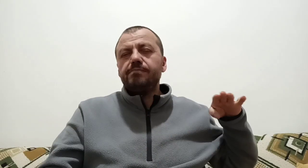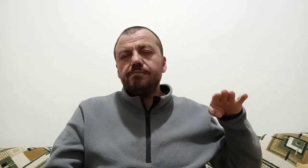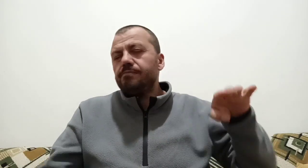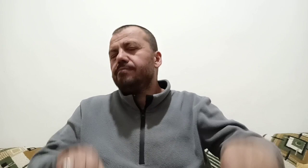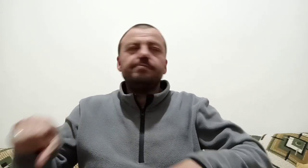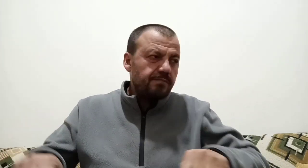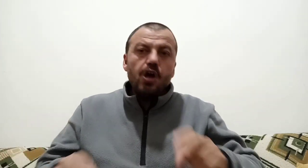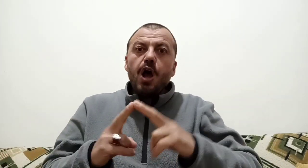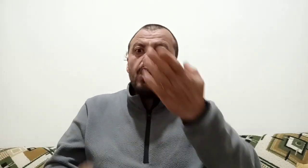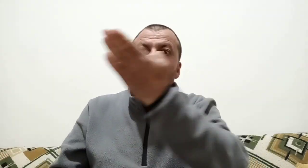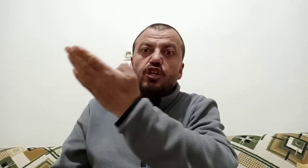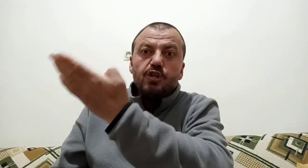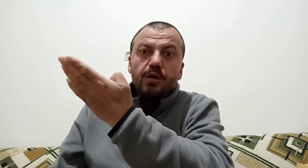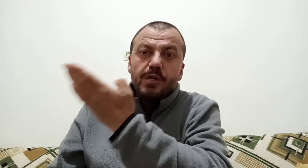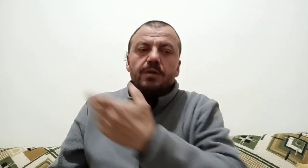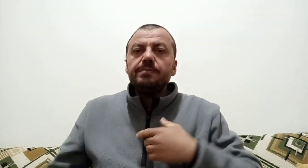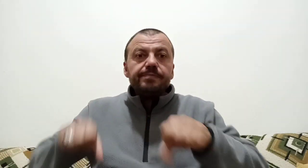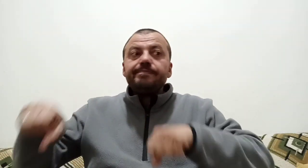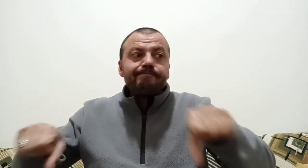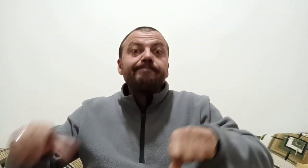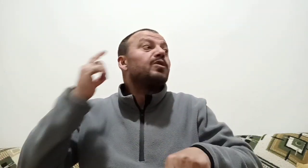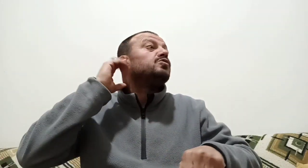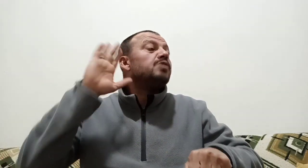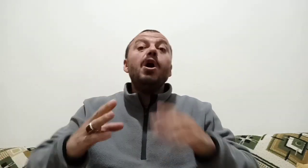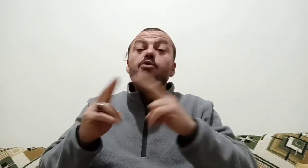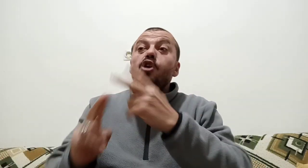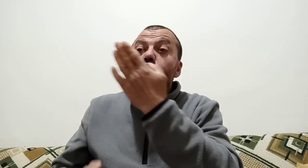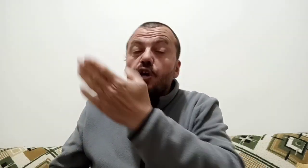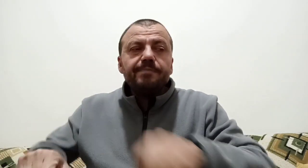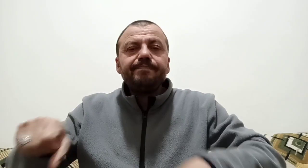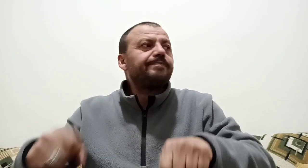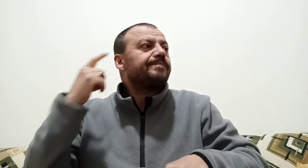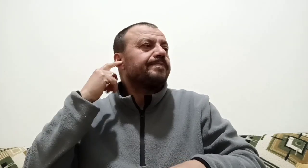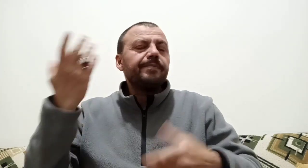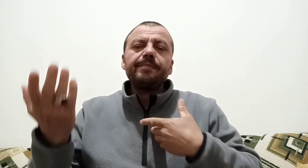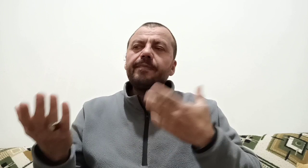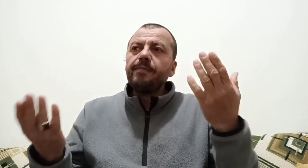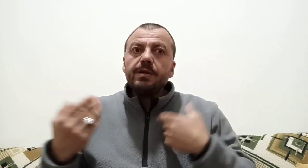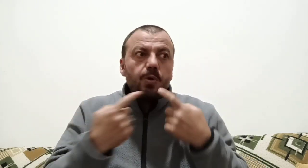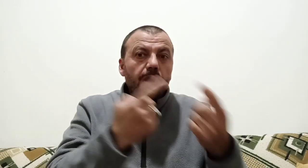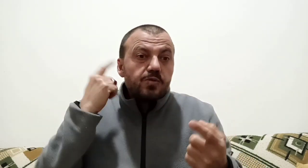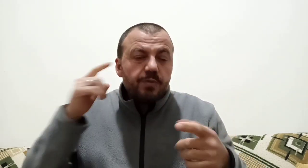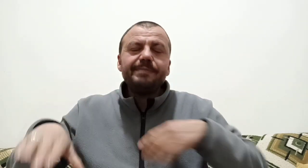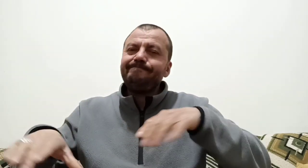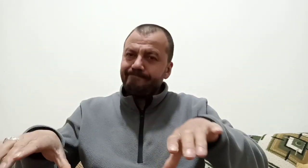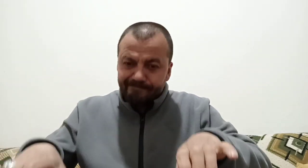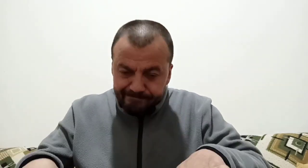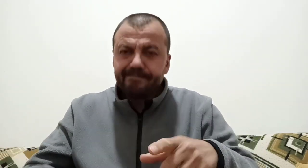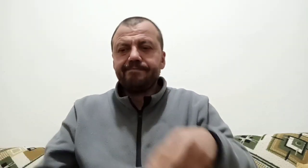bakıyoruz yok işte kapalı bu yandan polis geliyor tabi